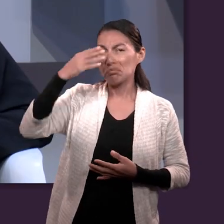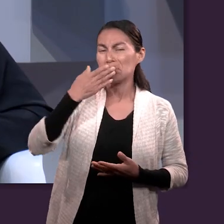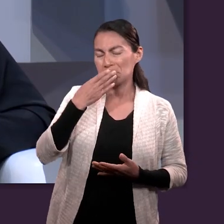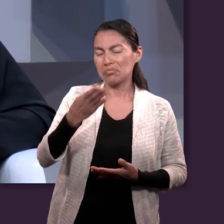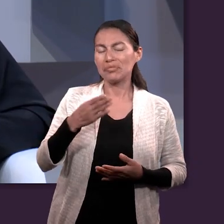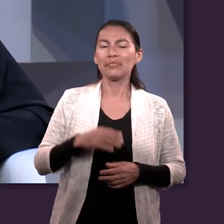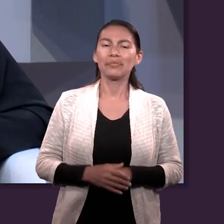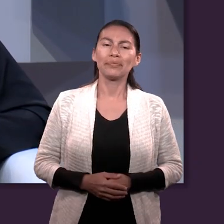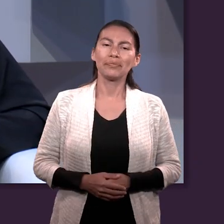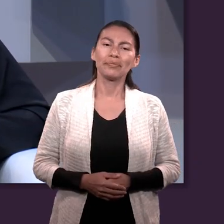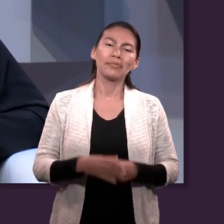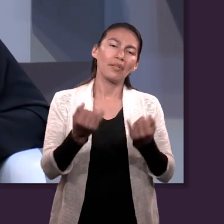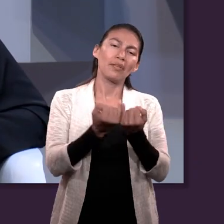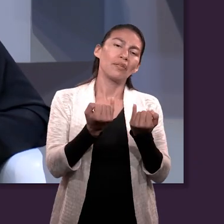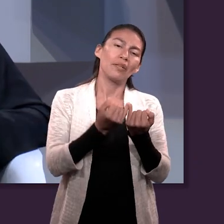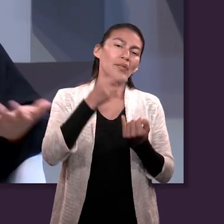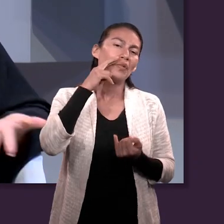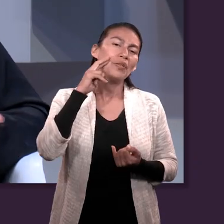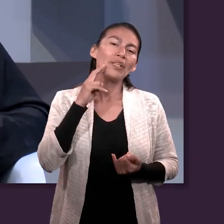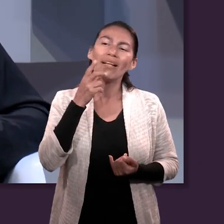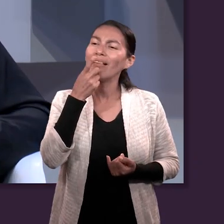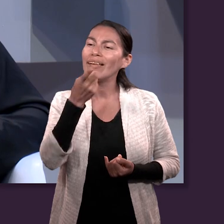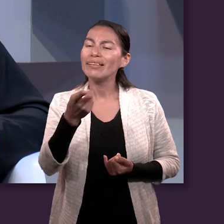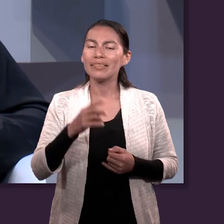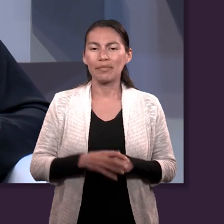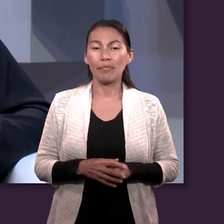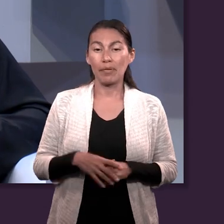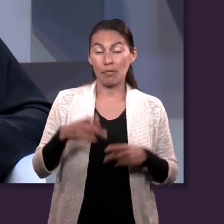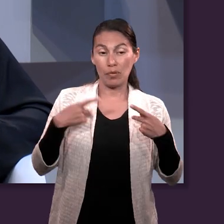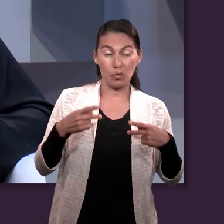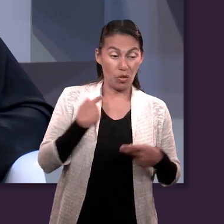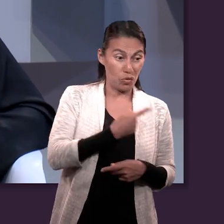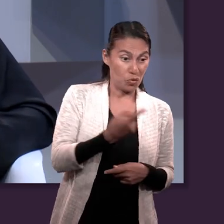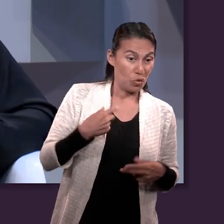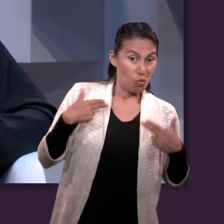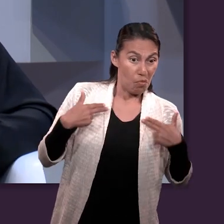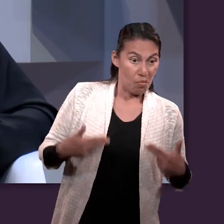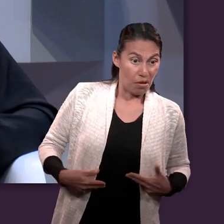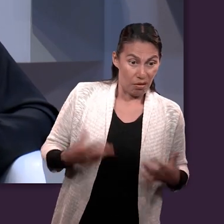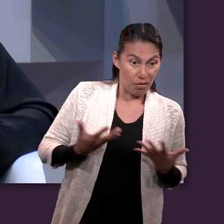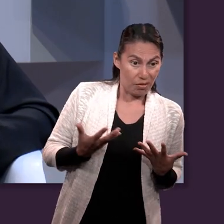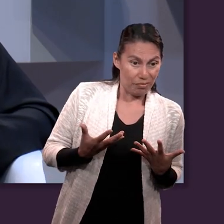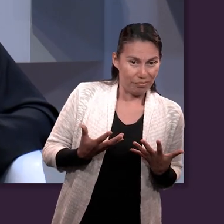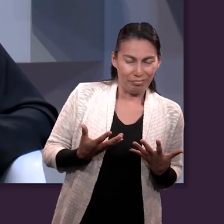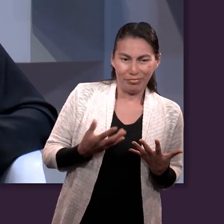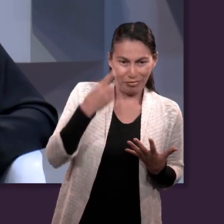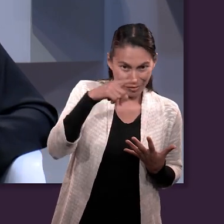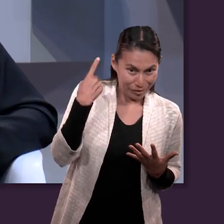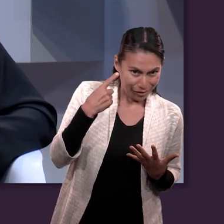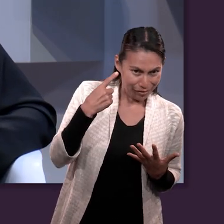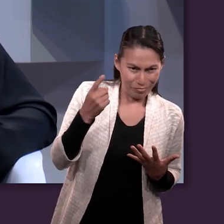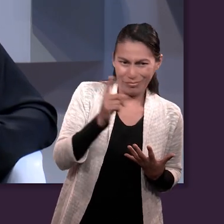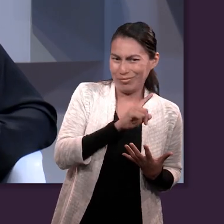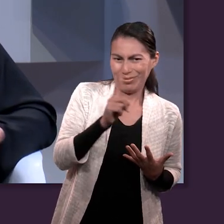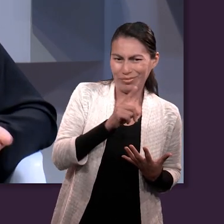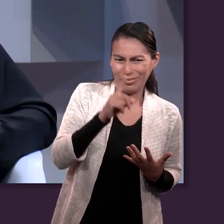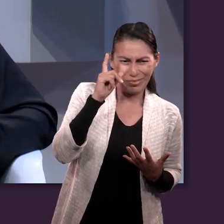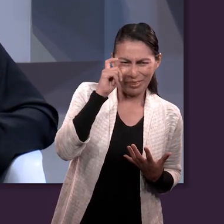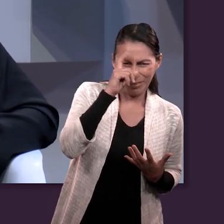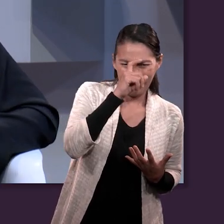podemos tener de Jesús. Que como mencionaba Uriel, como humanos es muy difícil que nosotros podamos hacer esto. Pero Jesús era humano también,